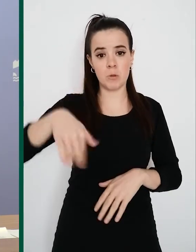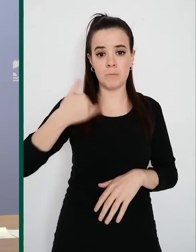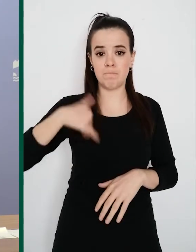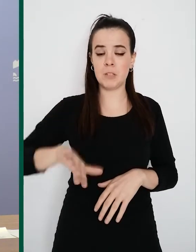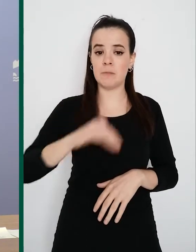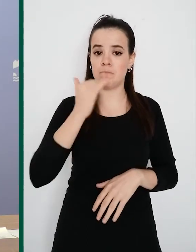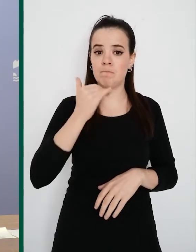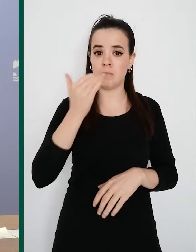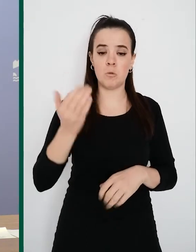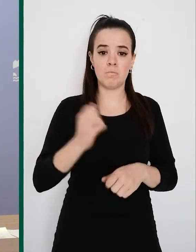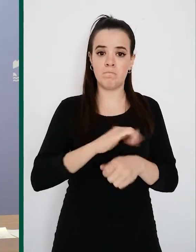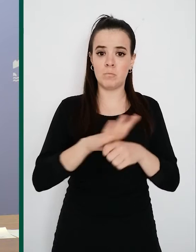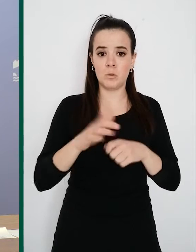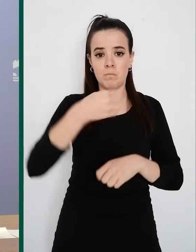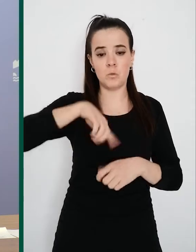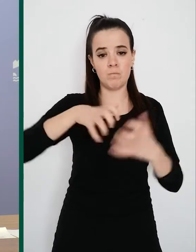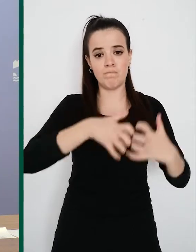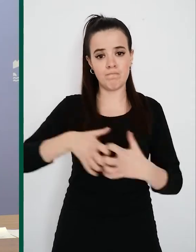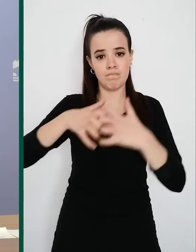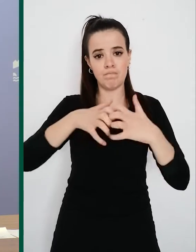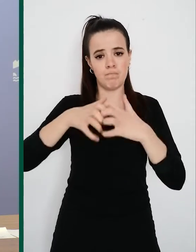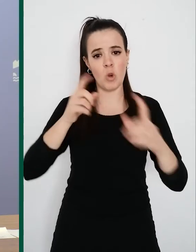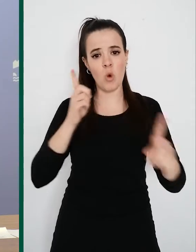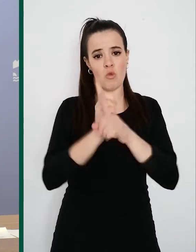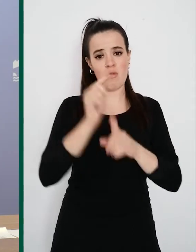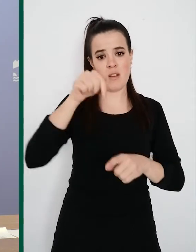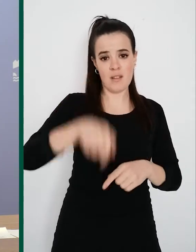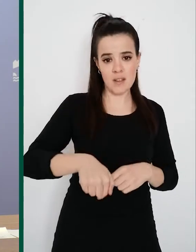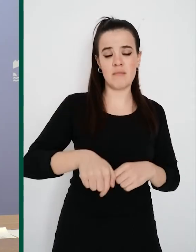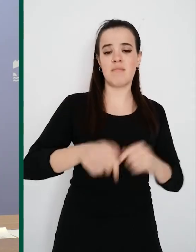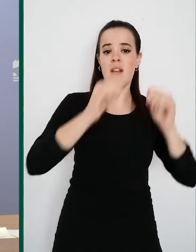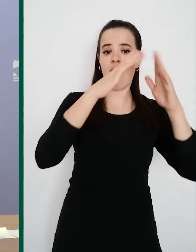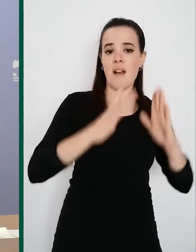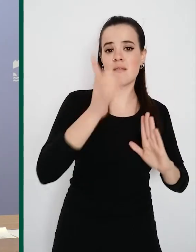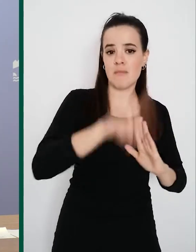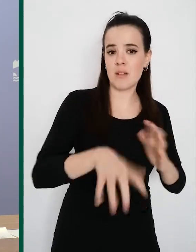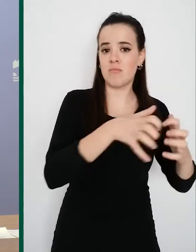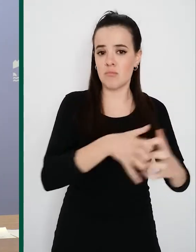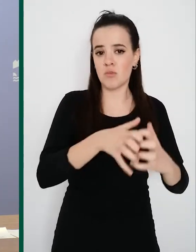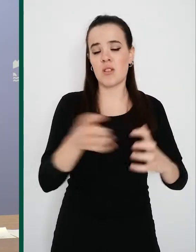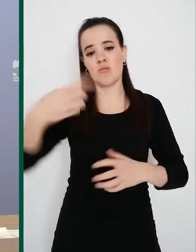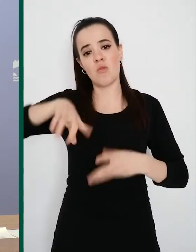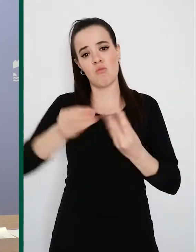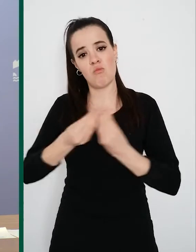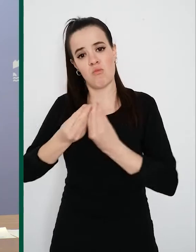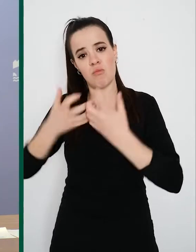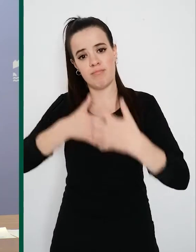algo contra lo que luchamos aquí, en nuestras casas y entre todos. Luchamos como sociedad en lo colectivo,